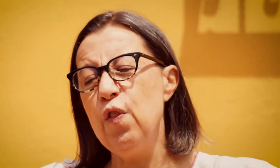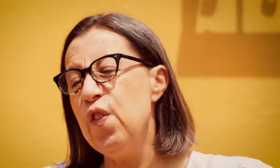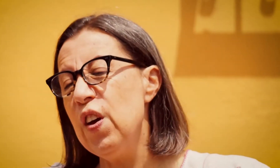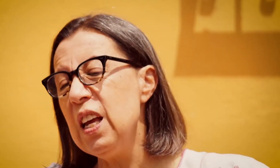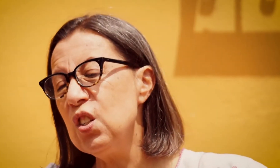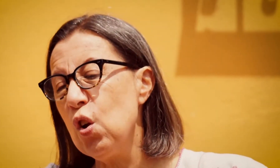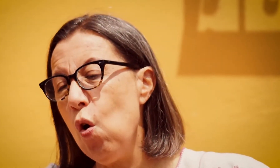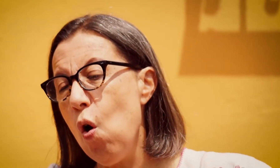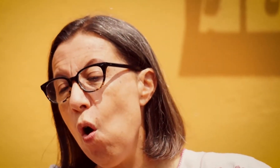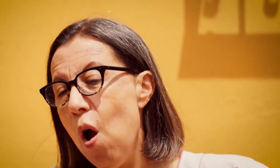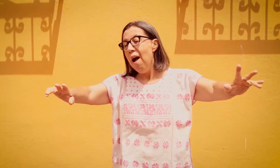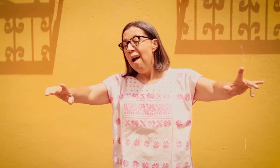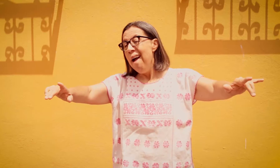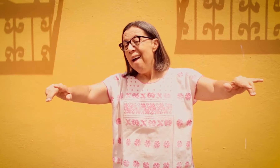fresco. ¡Ah!